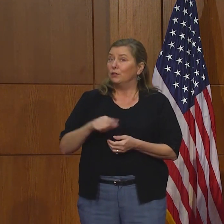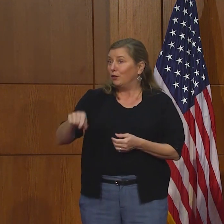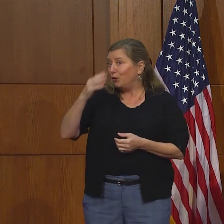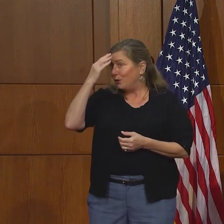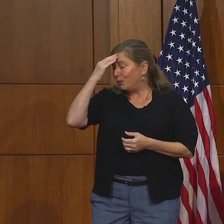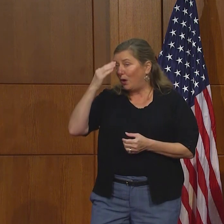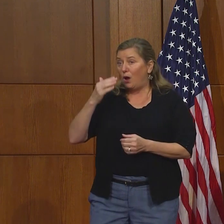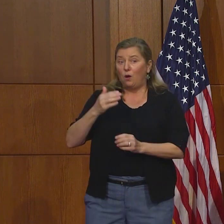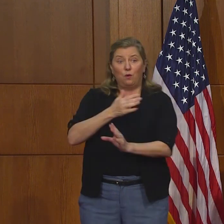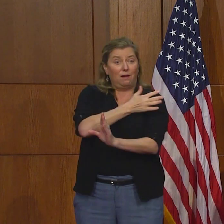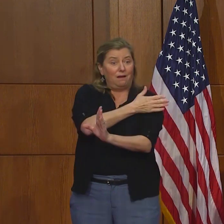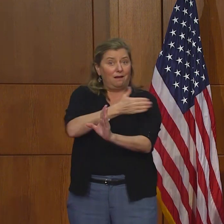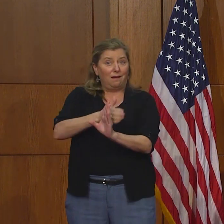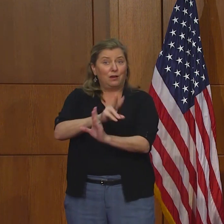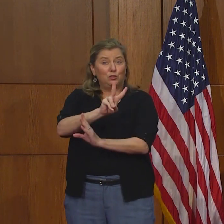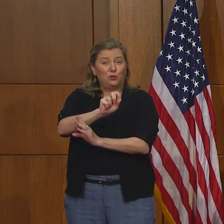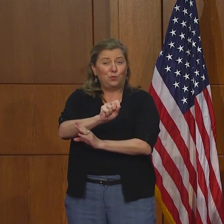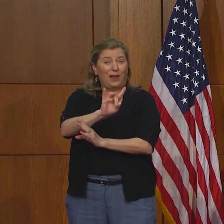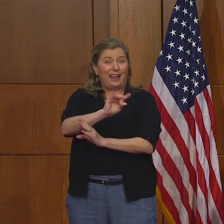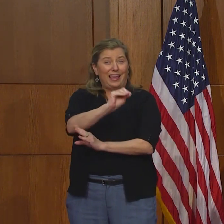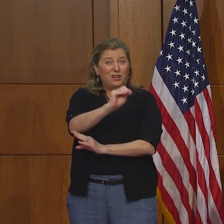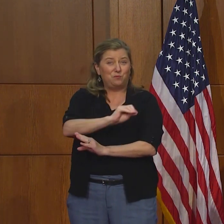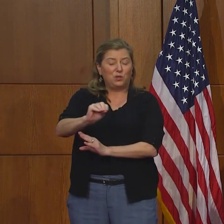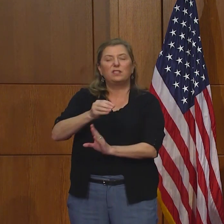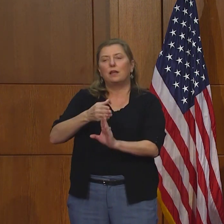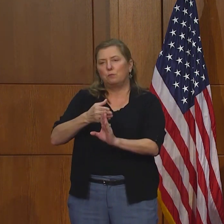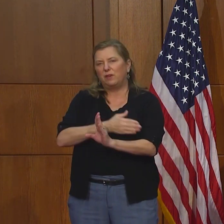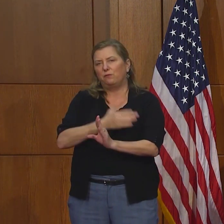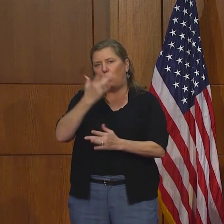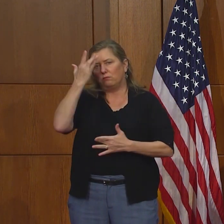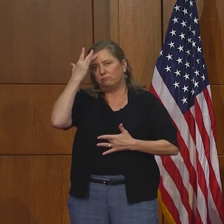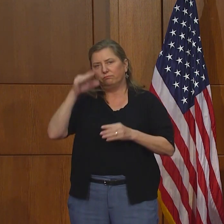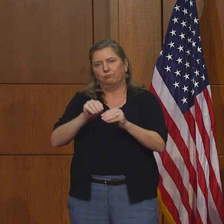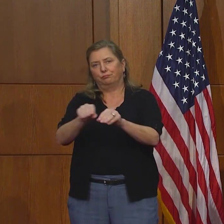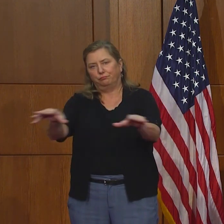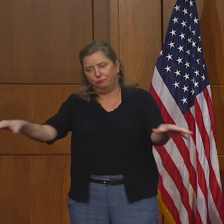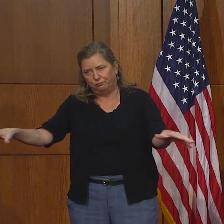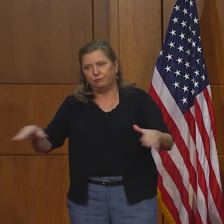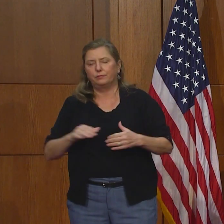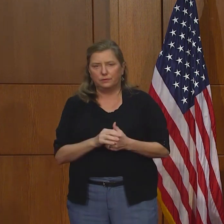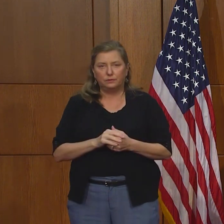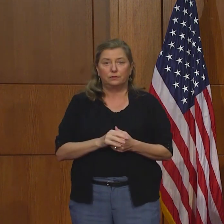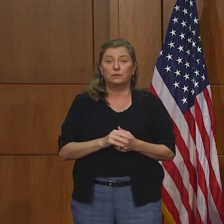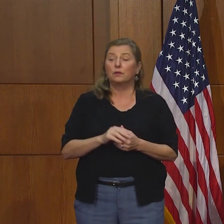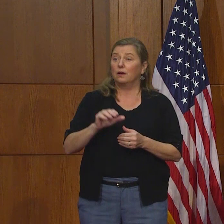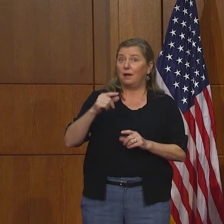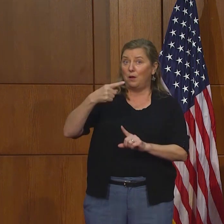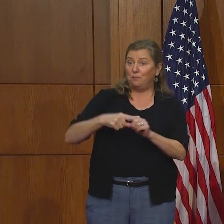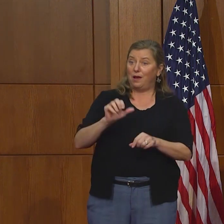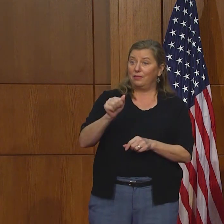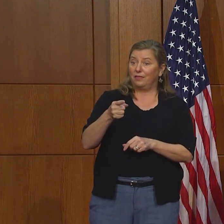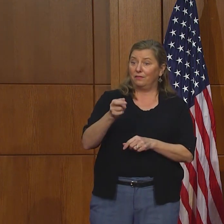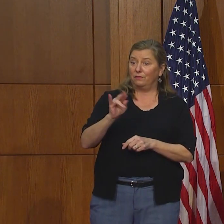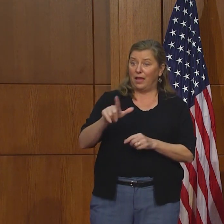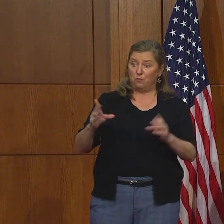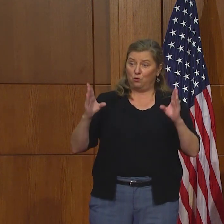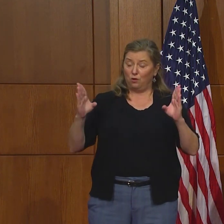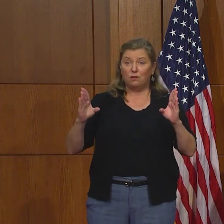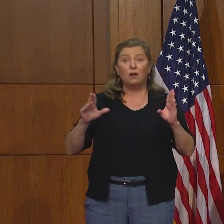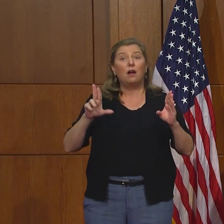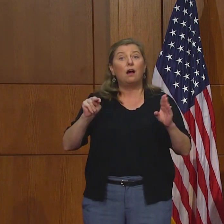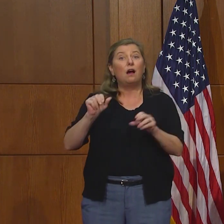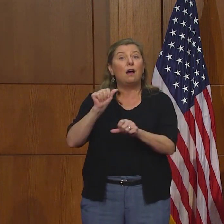estamos disfrutando una tasa de desempleo del 2.8% antes del COVID-19, pero en abril